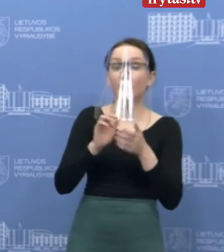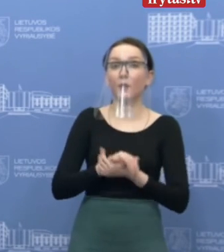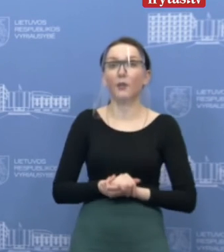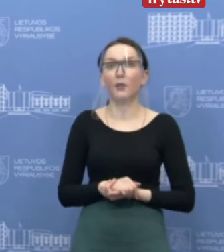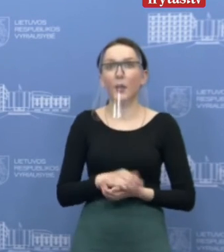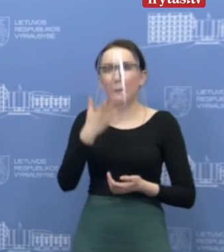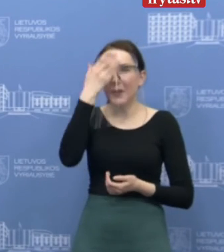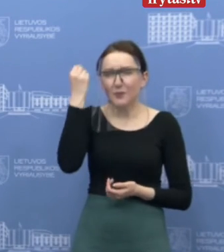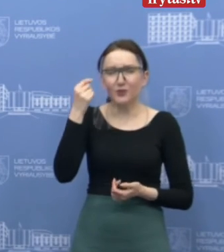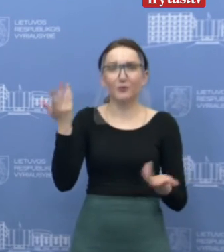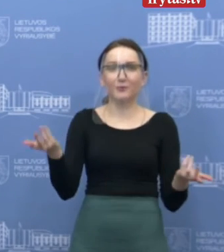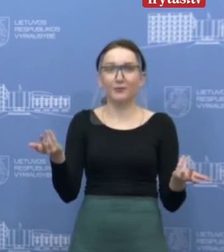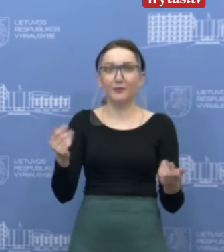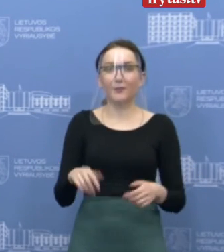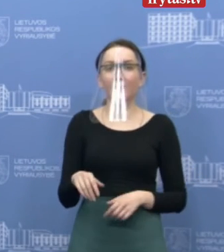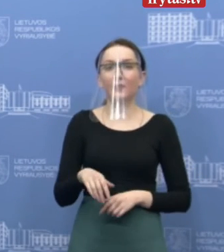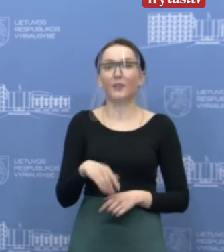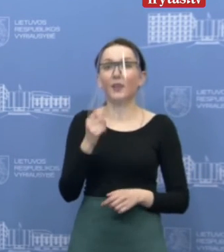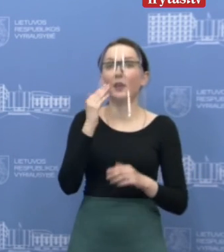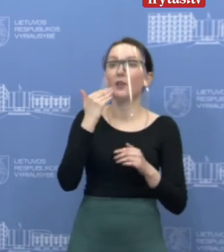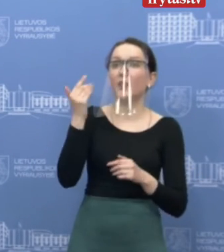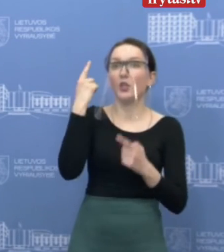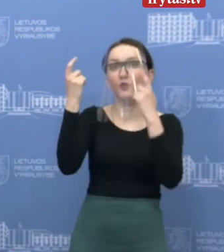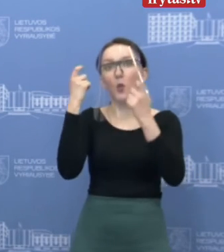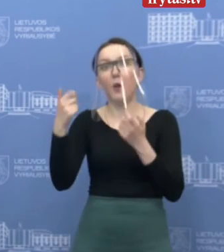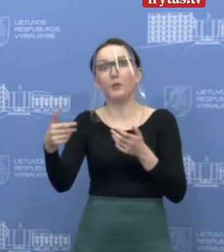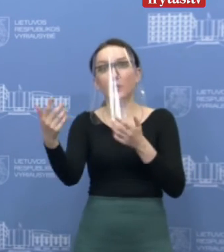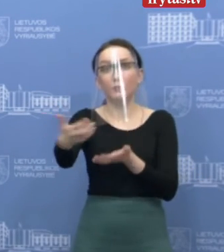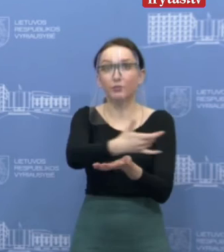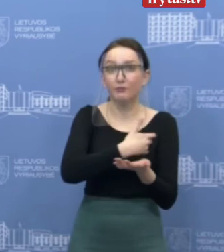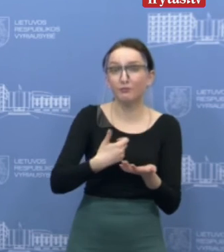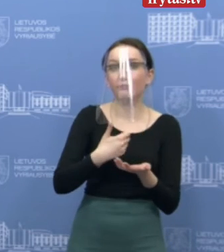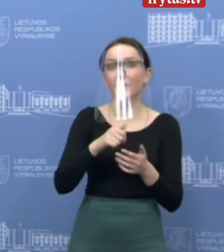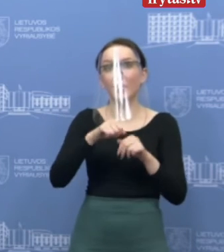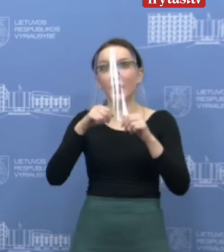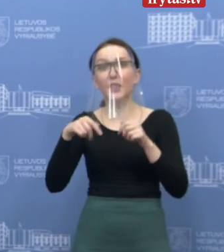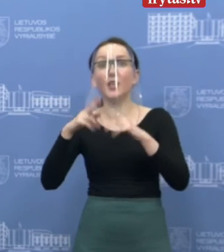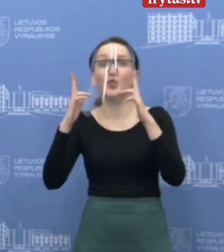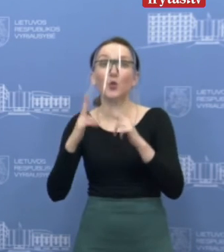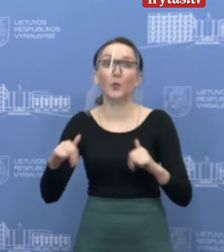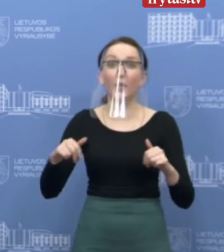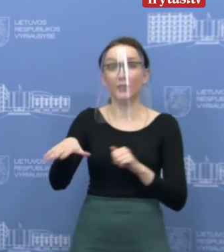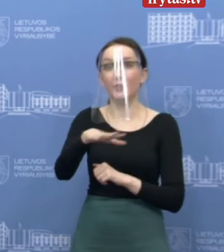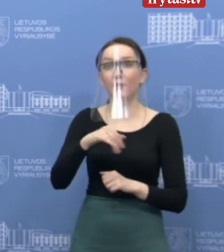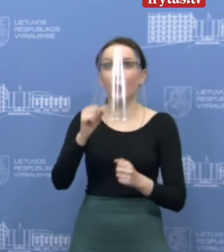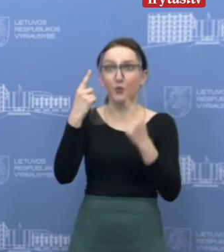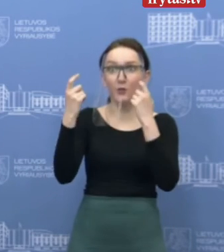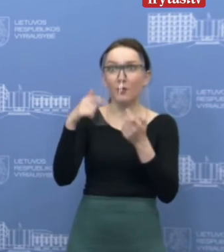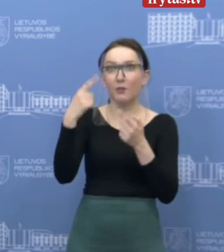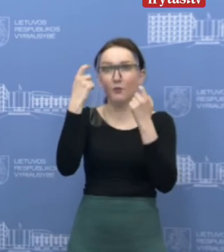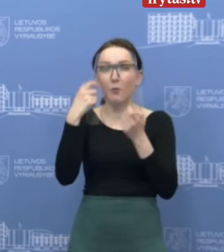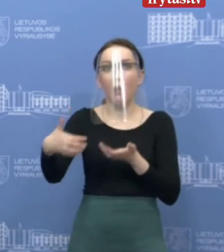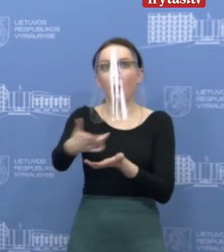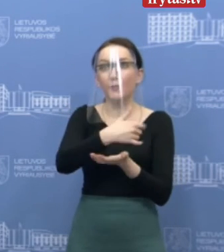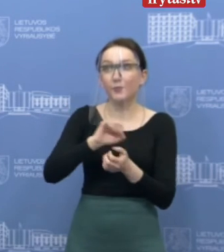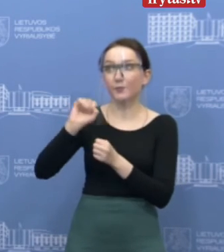priminkit, tai jūsų buvo dėl... Tai tiesiog dėl duomenų, būtent. Jūs minėjot, kad į nacionalinį sveikatos centrą visi duomenys keliauja, bet tą